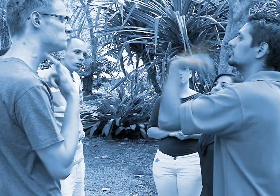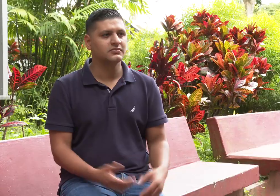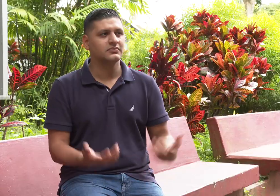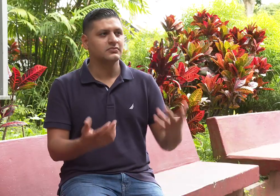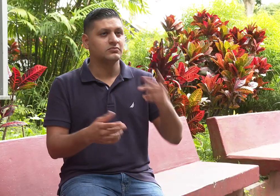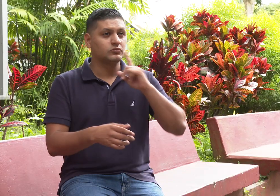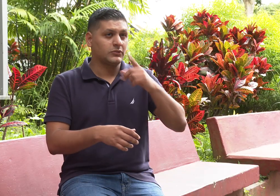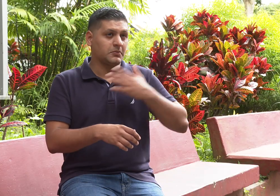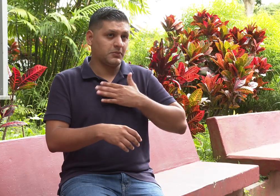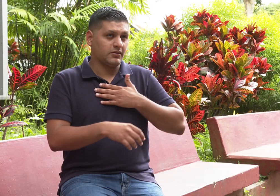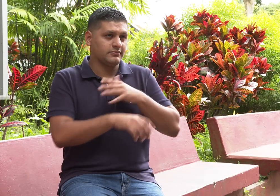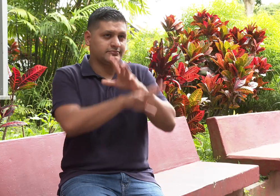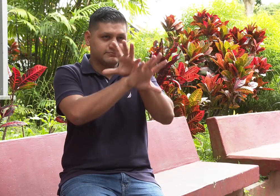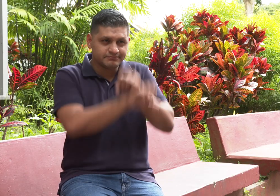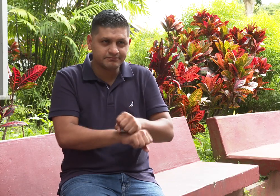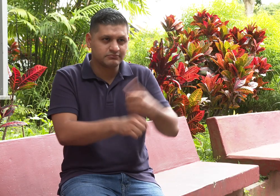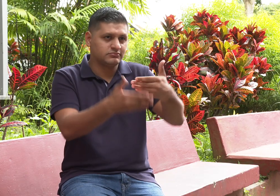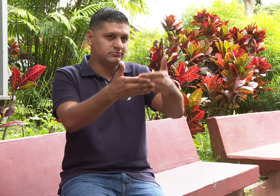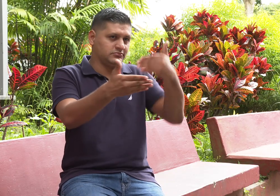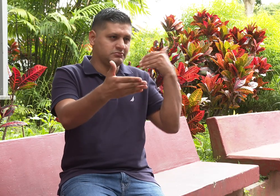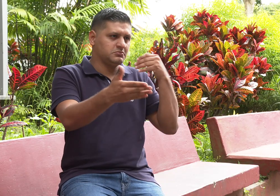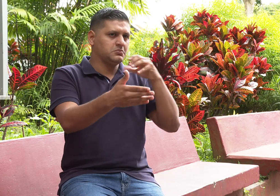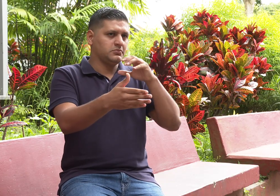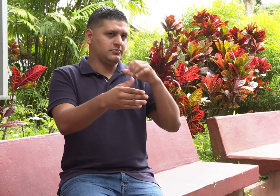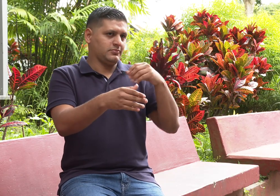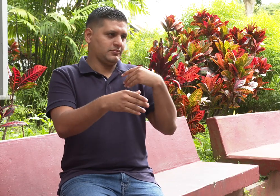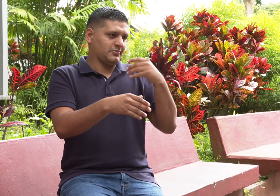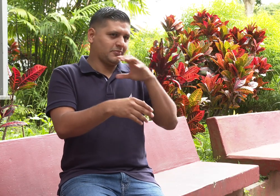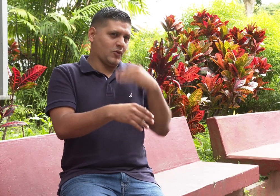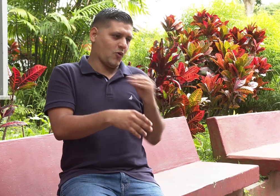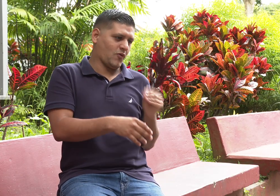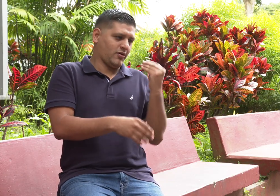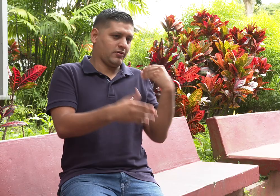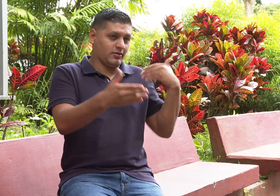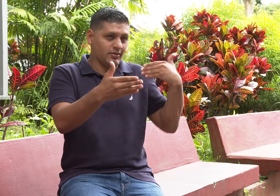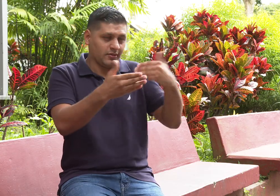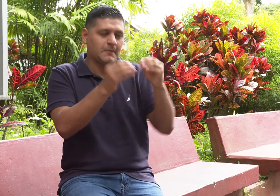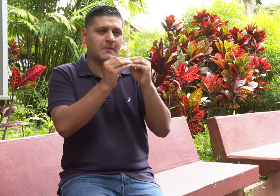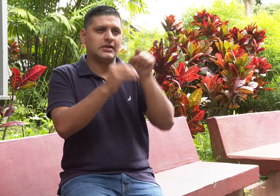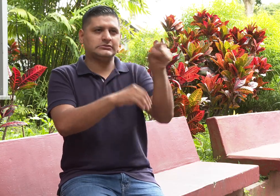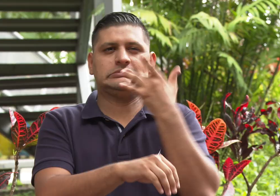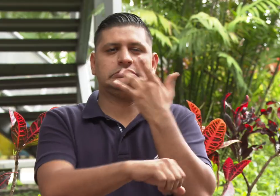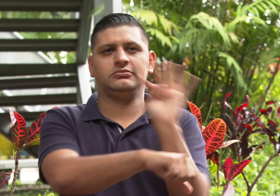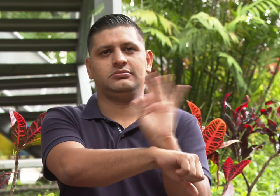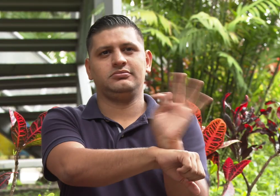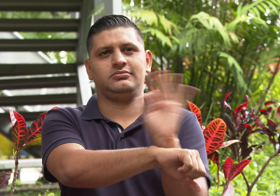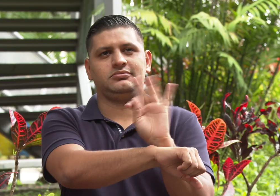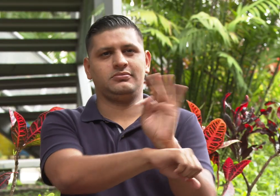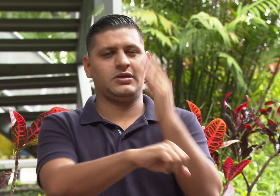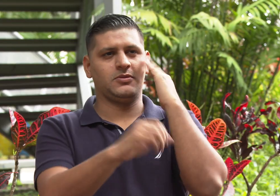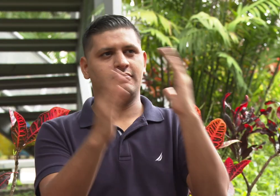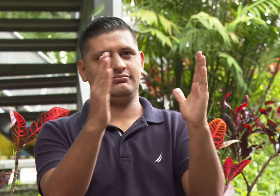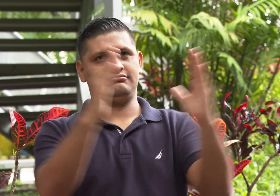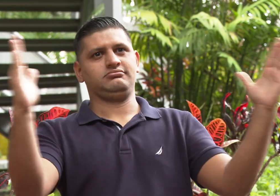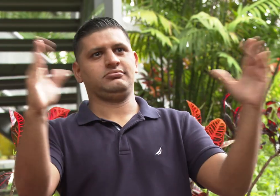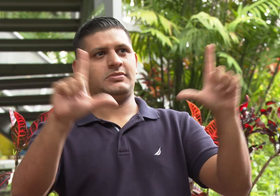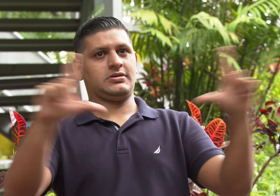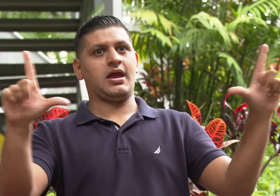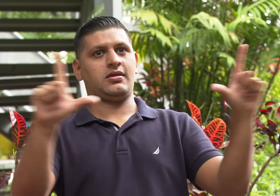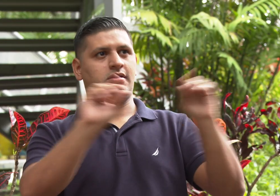Yo prefiero por costumbre desde hace mucho tiempo, desde que era joven, la televisión, porque es mucho más grande, puedo observarlo